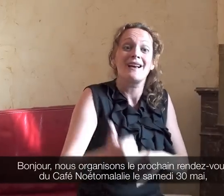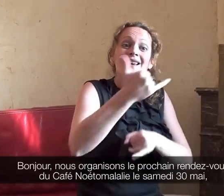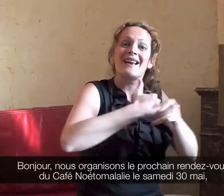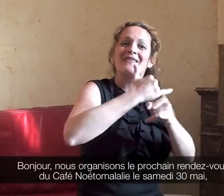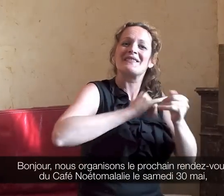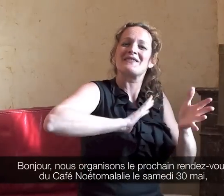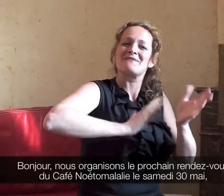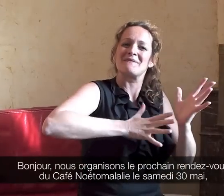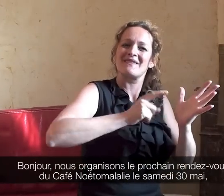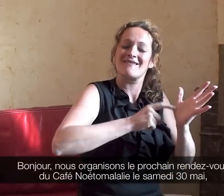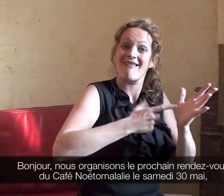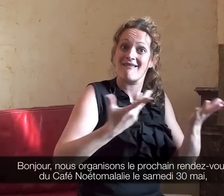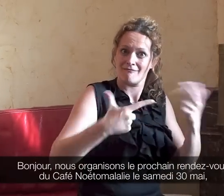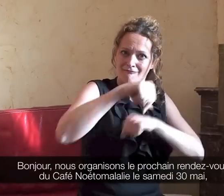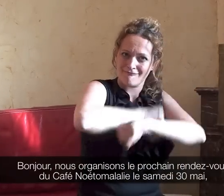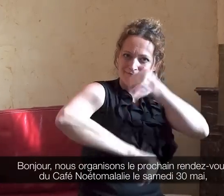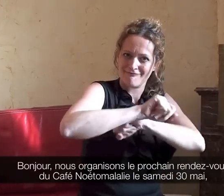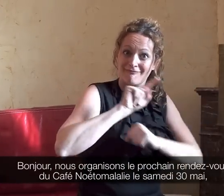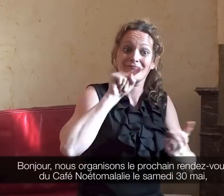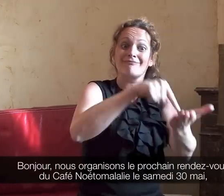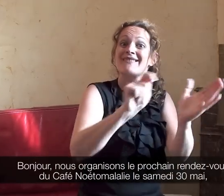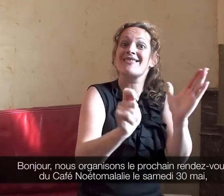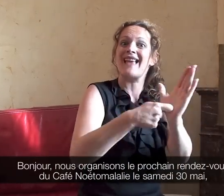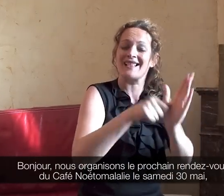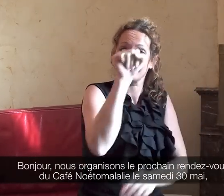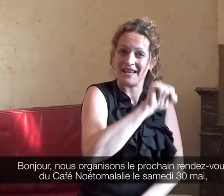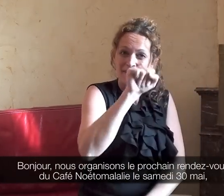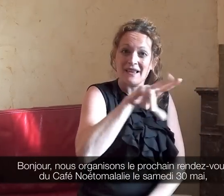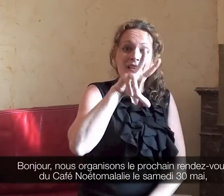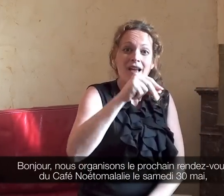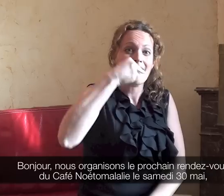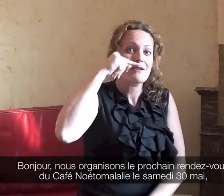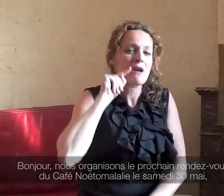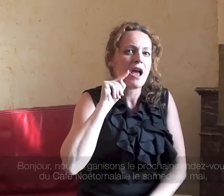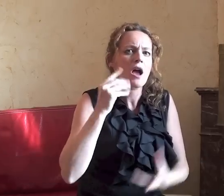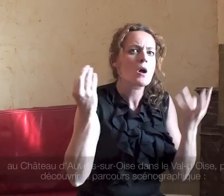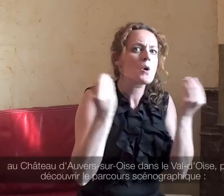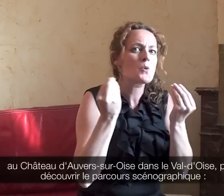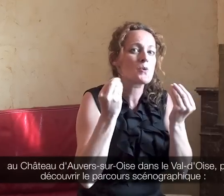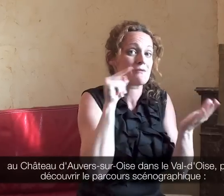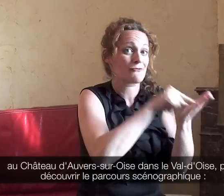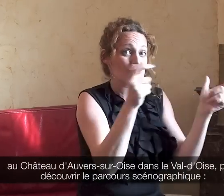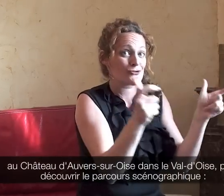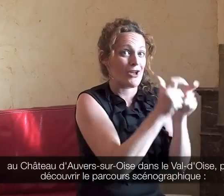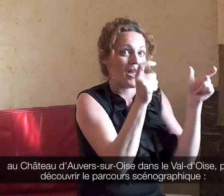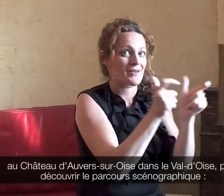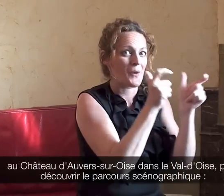Bonjour, nous organisons le prochain rendez-vous du Café Noeto Malali le samedi 30 mai au château d'Auvers-sur-Oise,